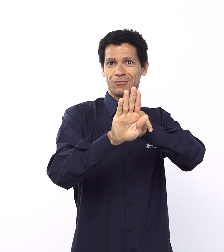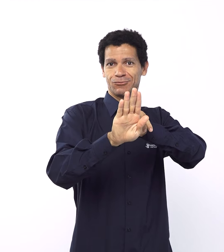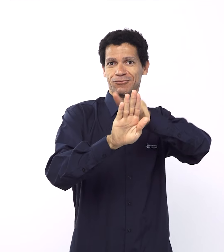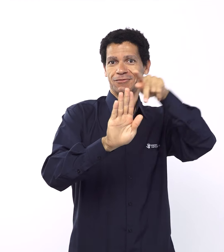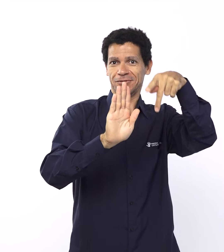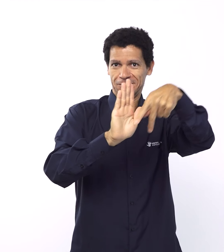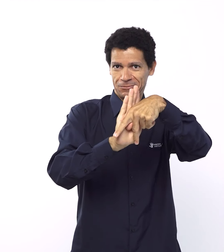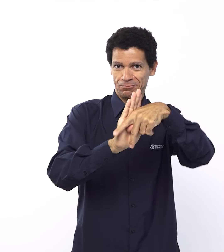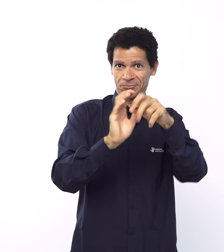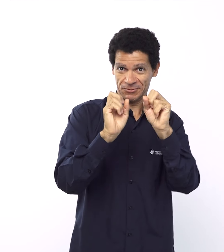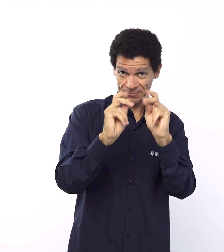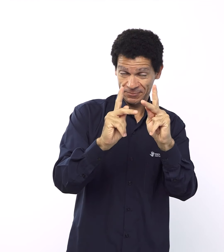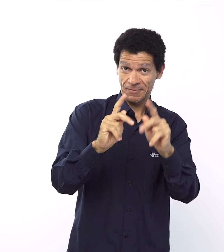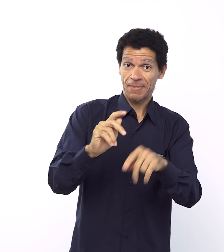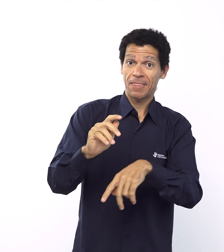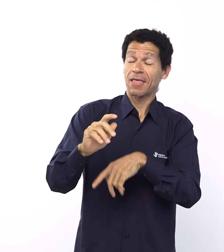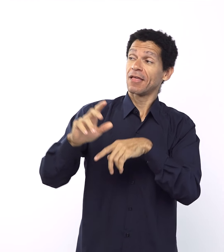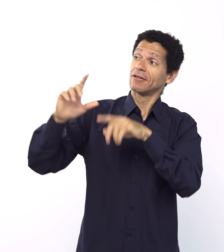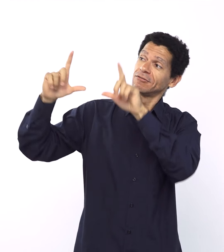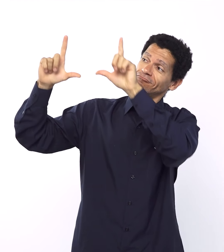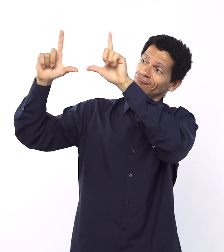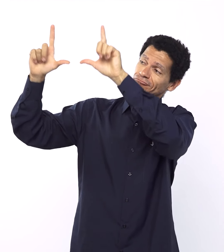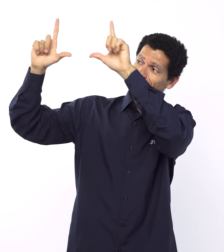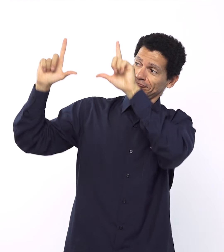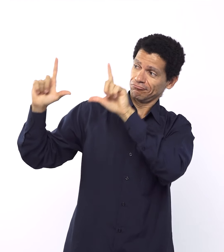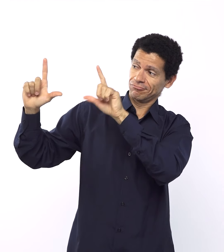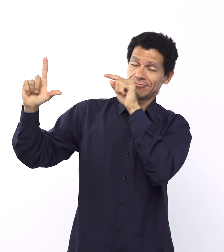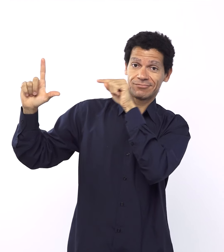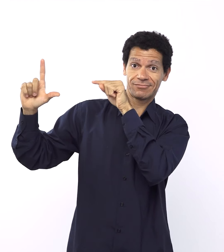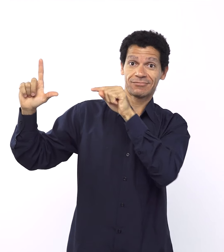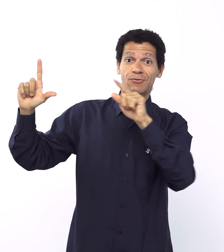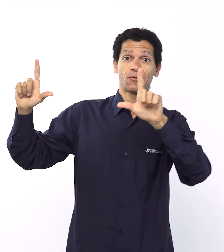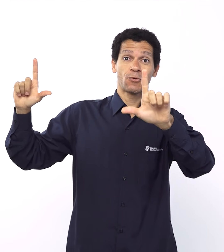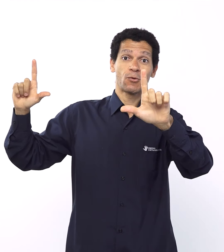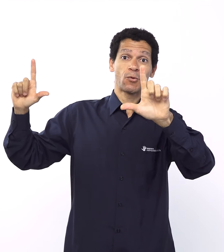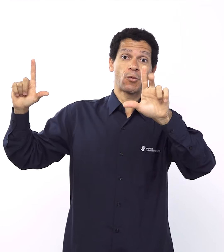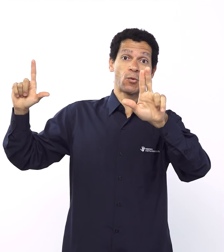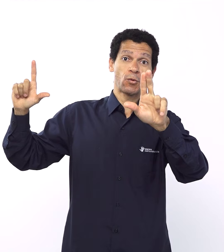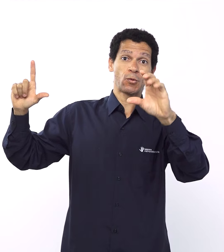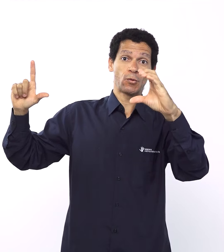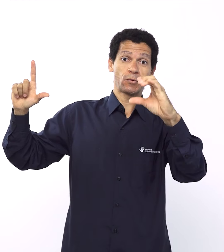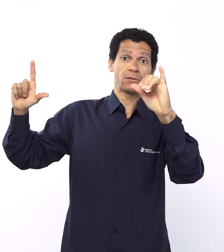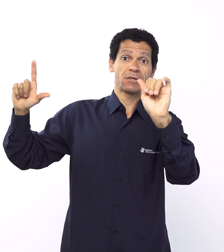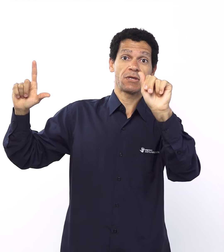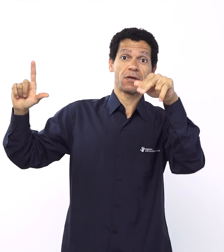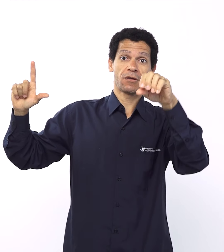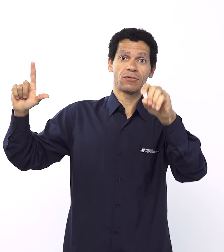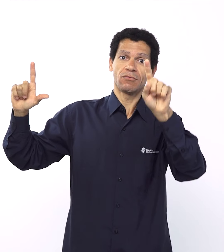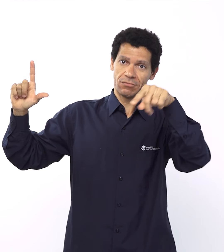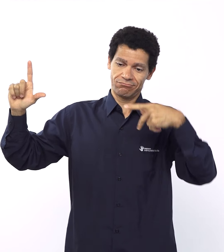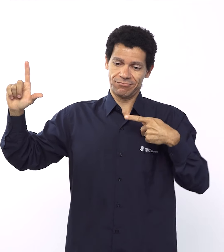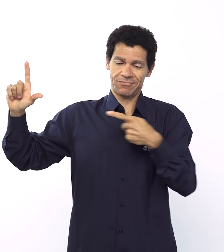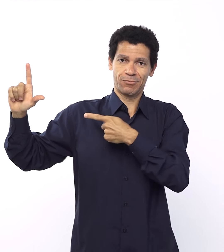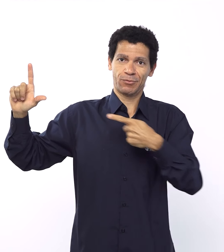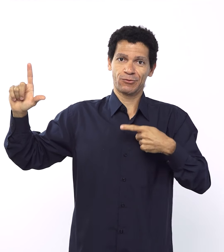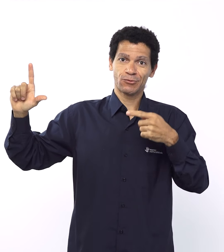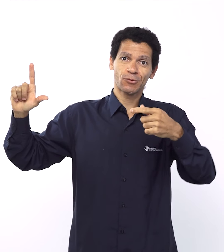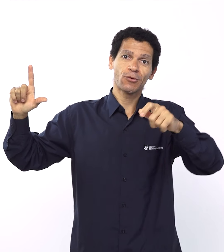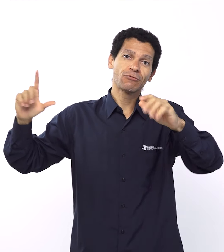que é pastor auxiliar na Nova Semente. Aí, bem-vindo Luciano, bem-vindo Lucas. E o Andrei, o Andrei que está no distrito do